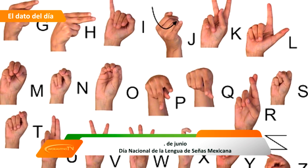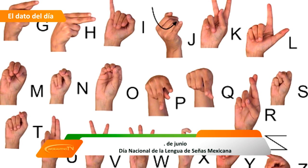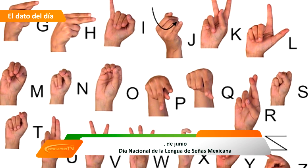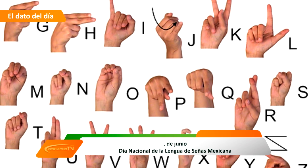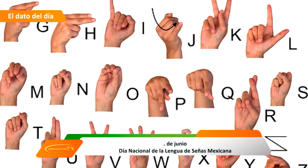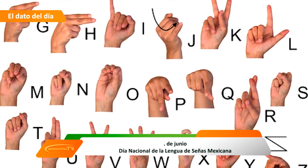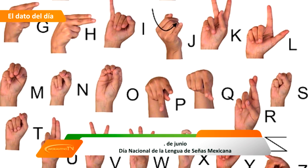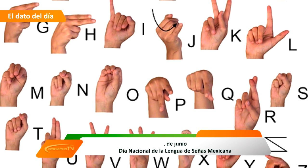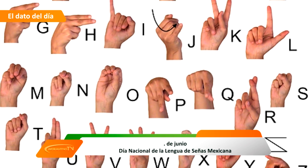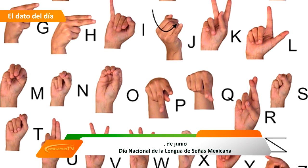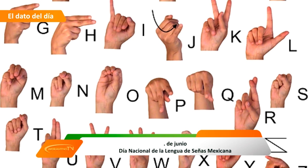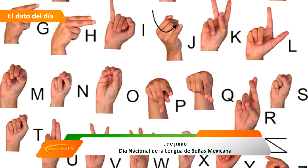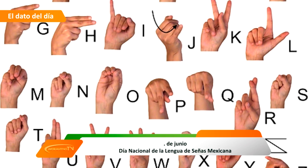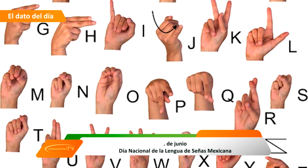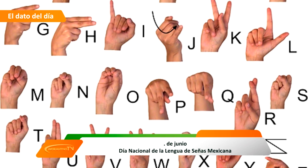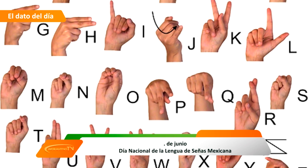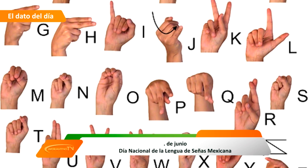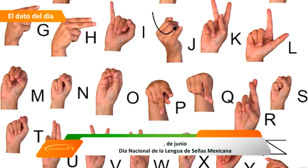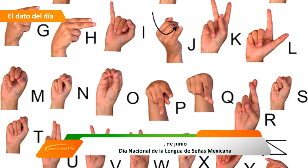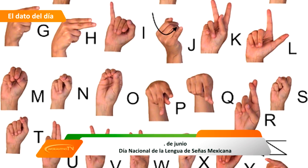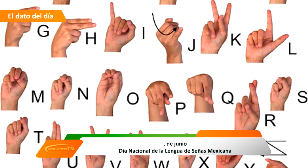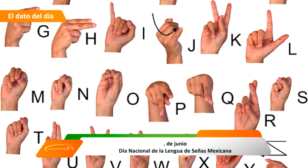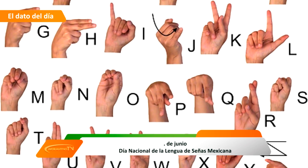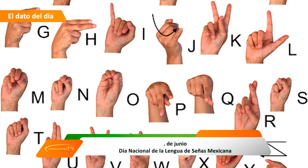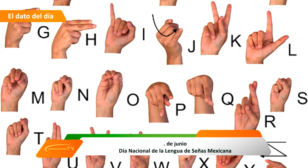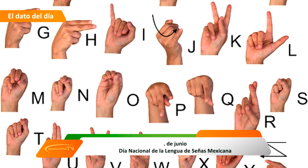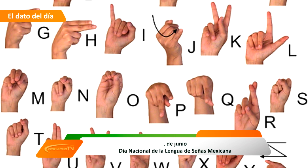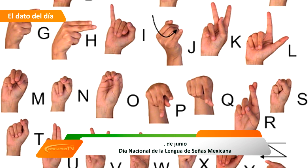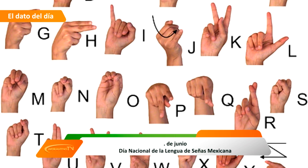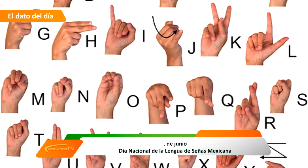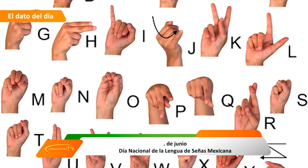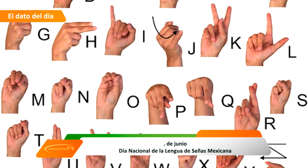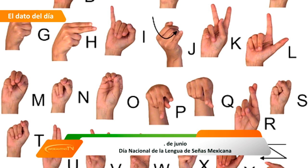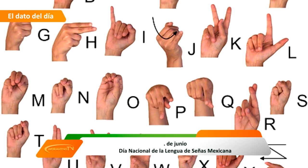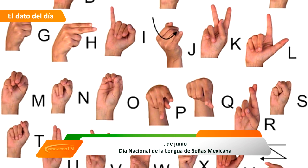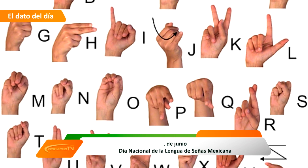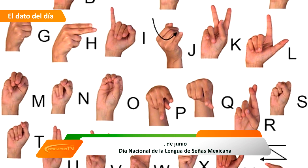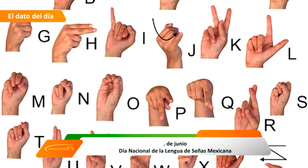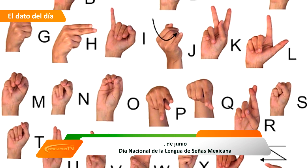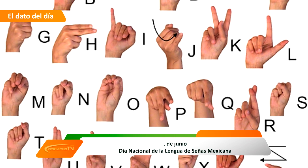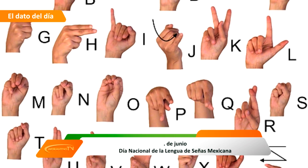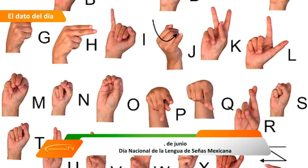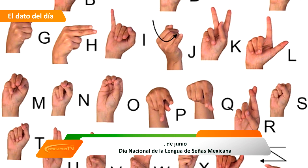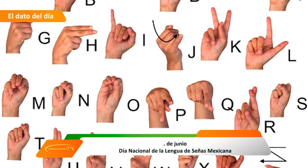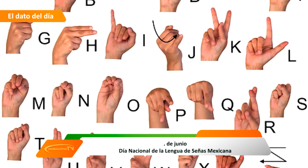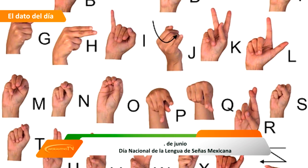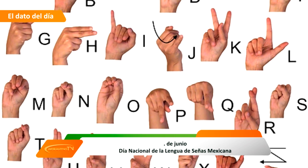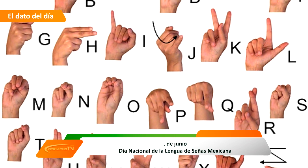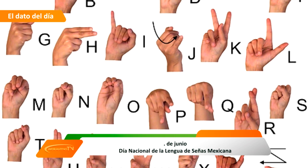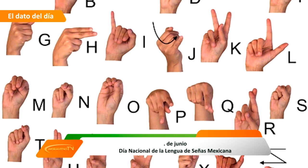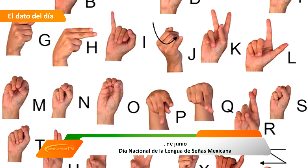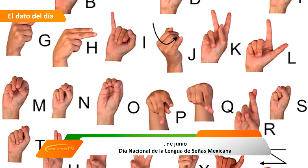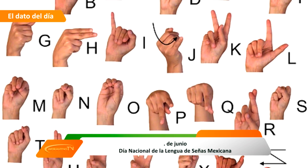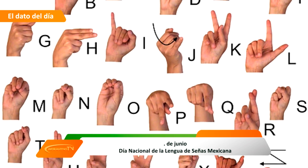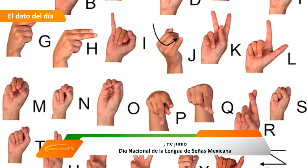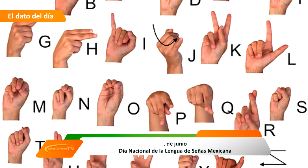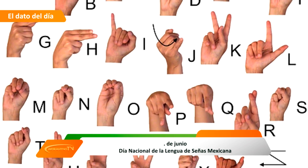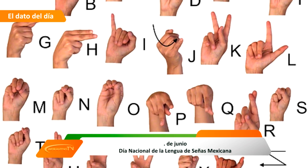las manos y acompañados de expresiones faciales, mirada intencional y movimiento corporal dotados de función lingüística y forma parte del patrimonio